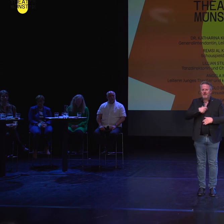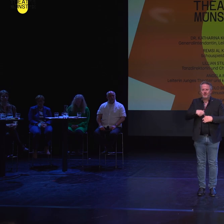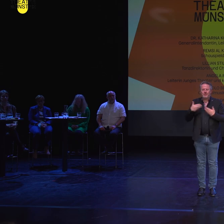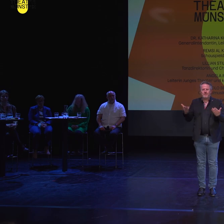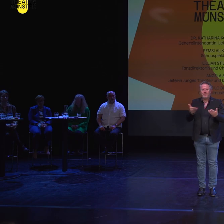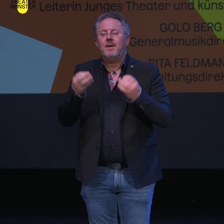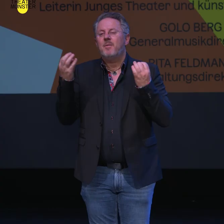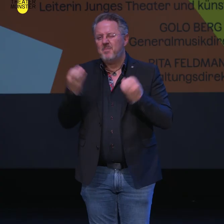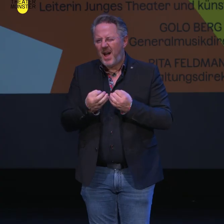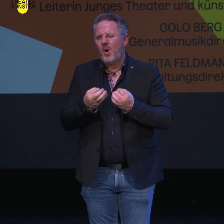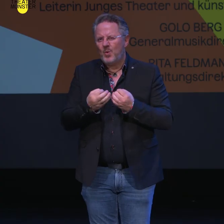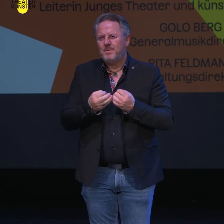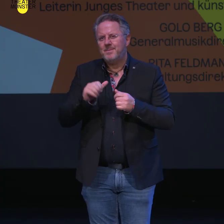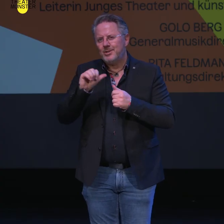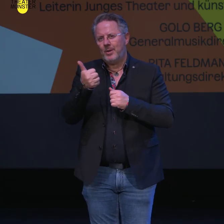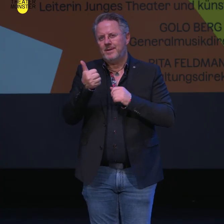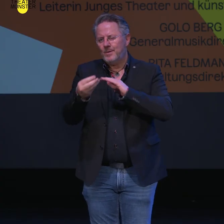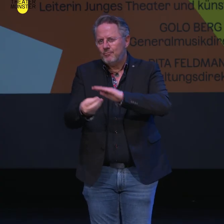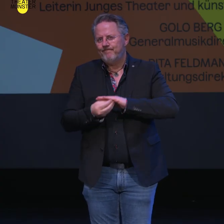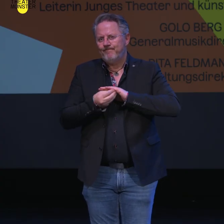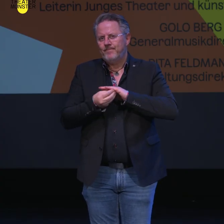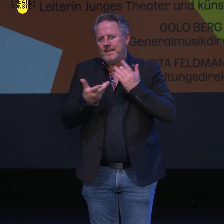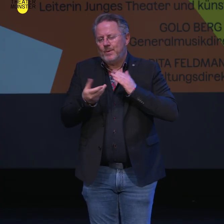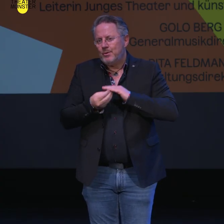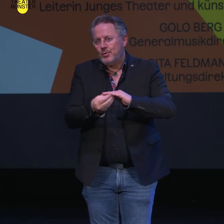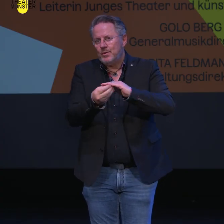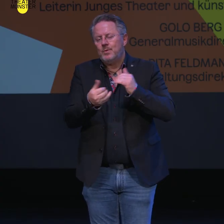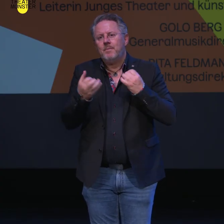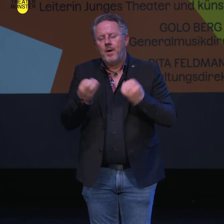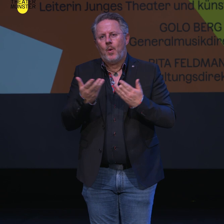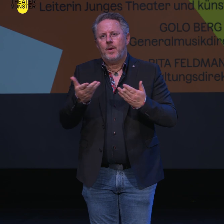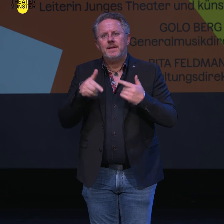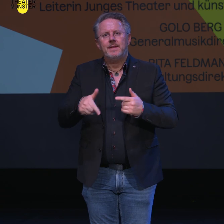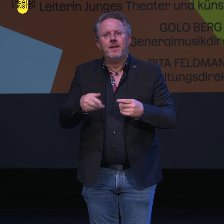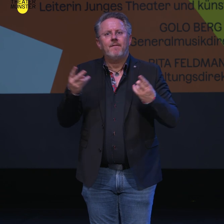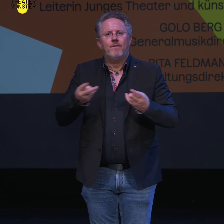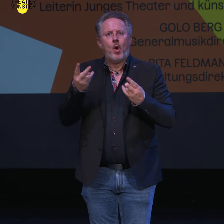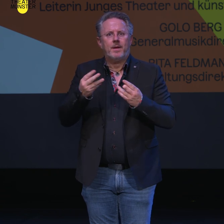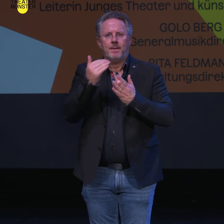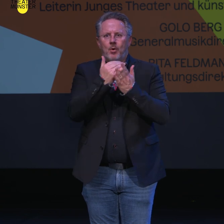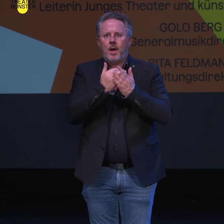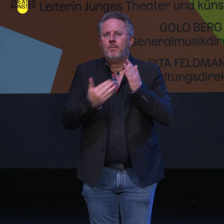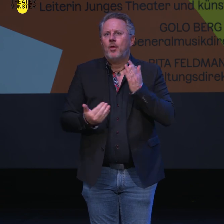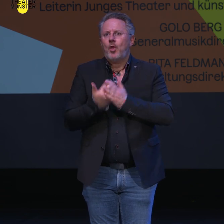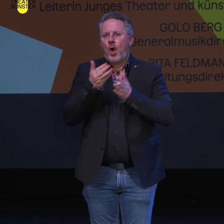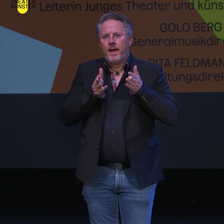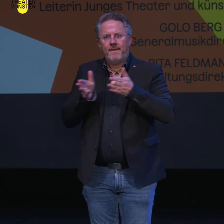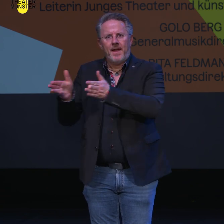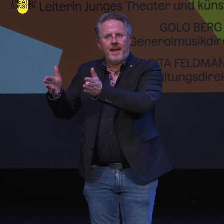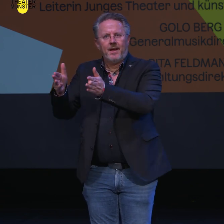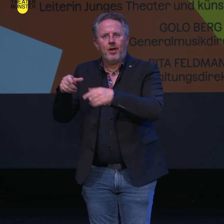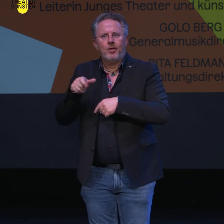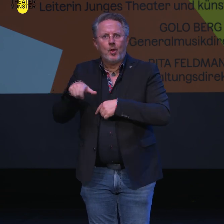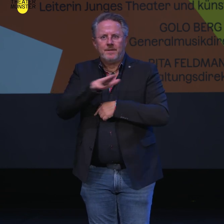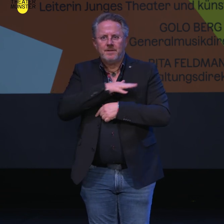Oft braucht es eine besondere Art der Unterstützung. Wir können mithilfe des Förderprogramms Neue Wege des Kultursekretariats NRW